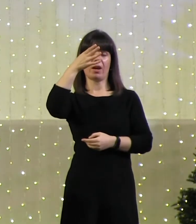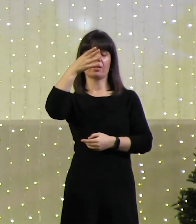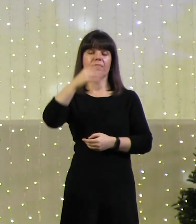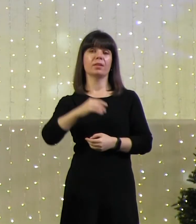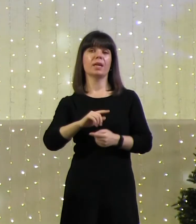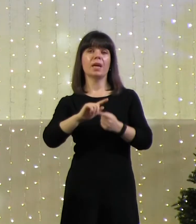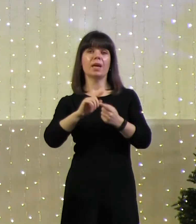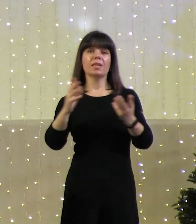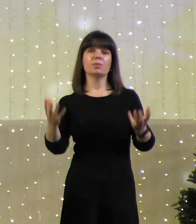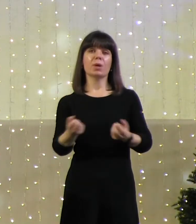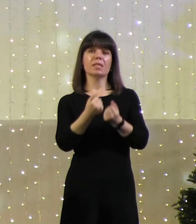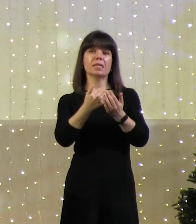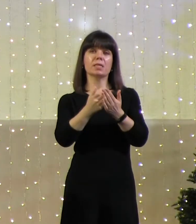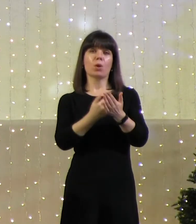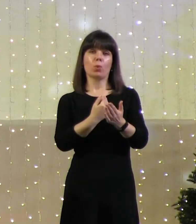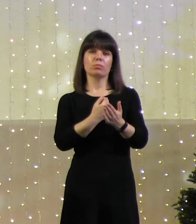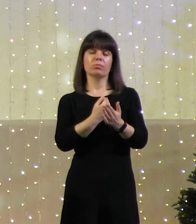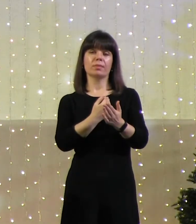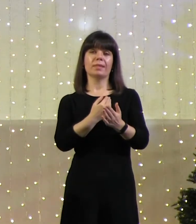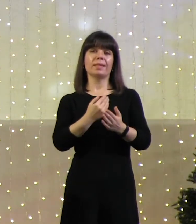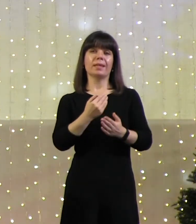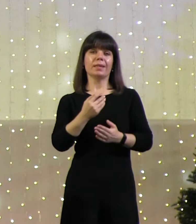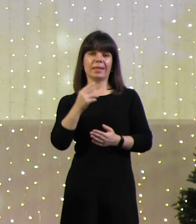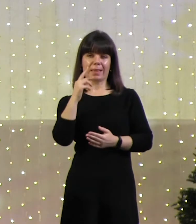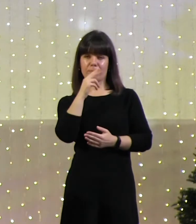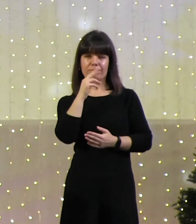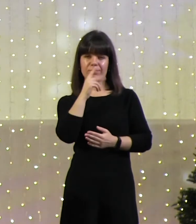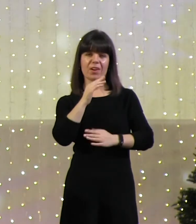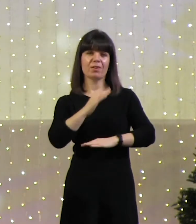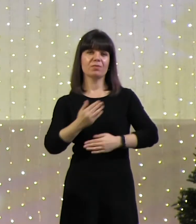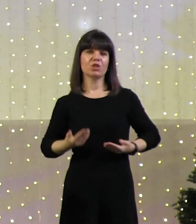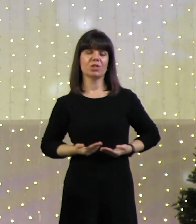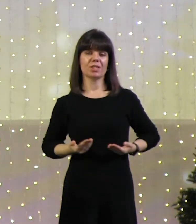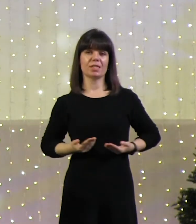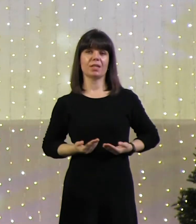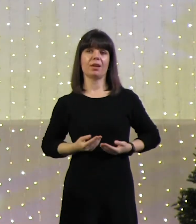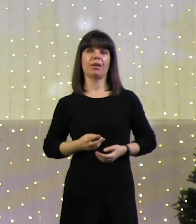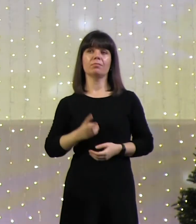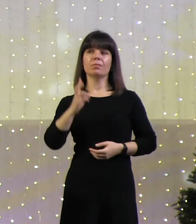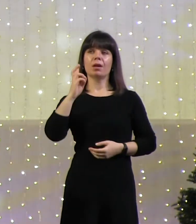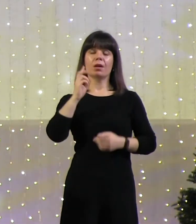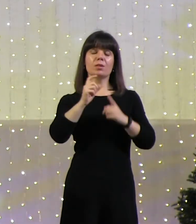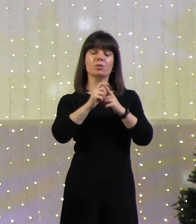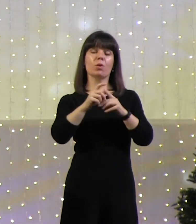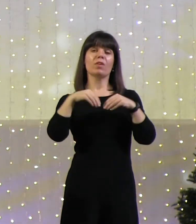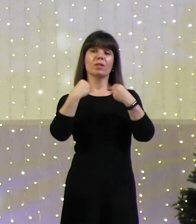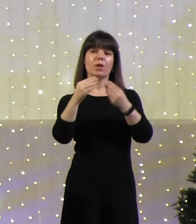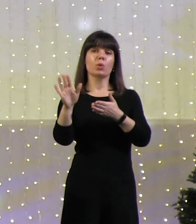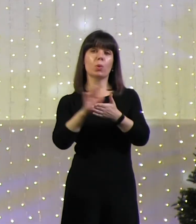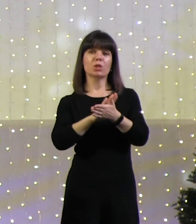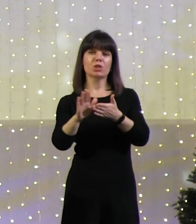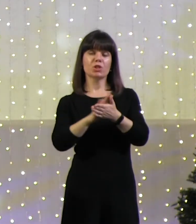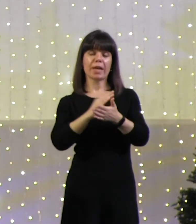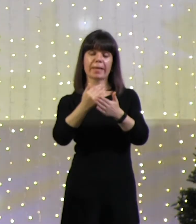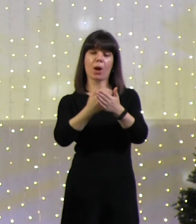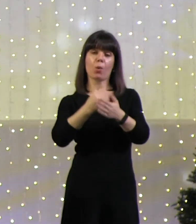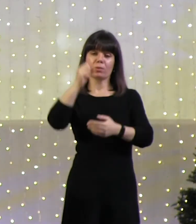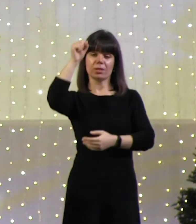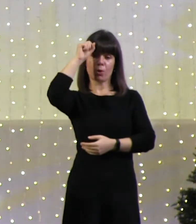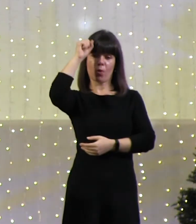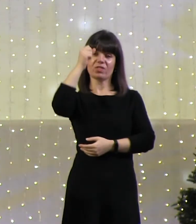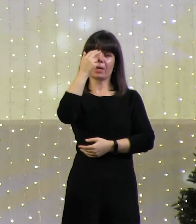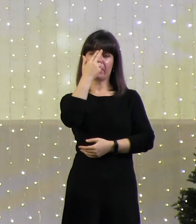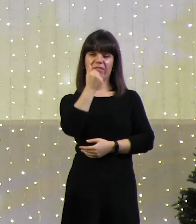спастись от неправедного образа жизни, слово ведет к очищению от греховных привычек, от греховной